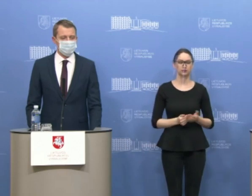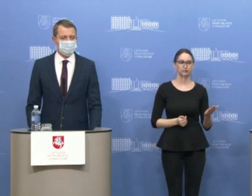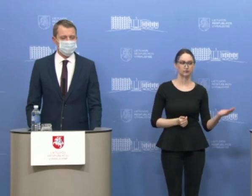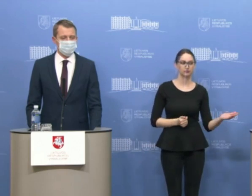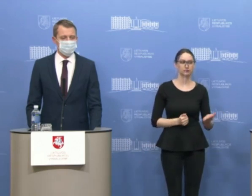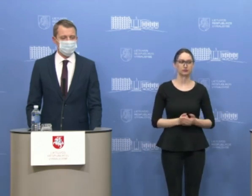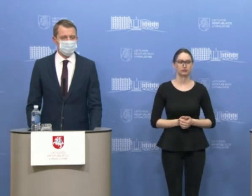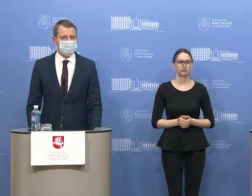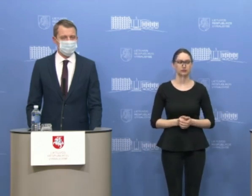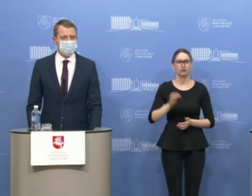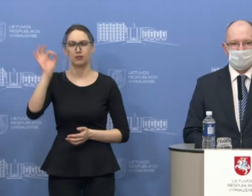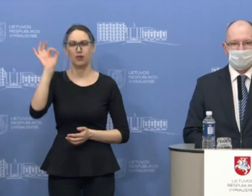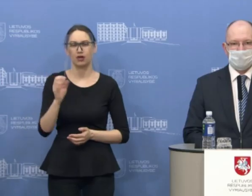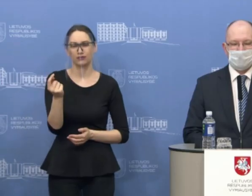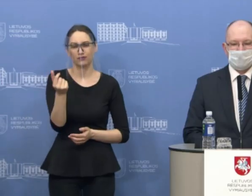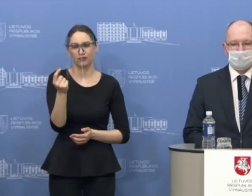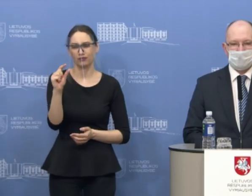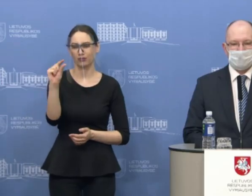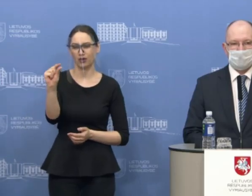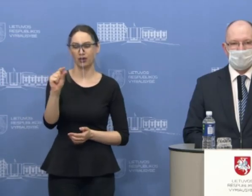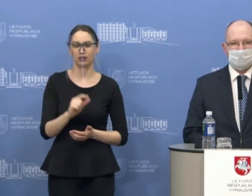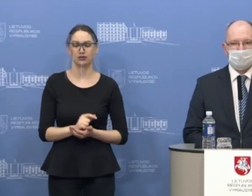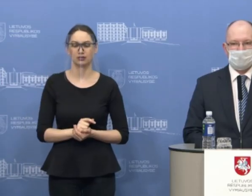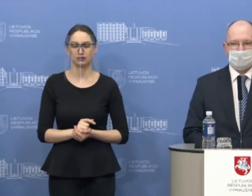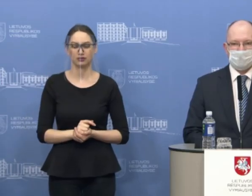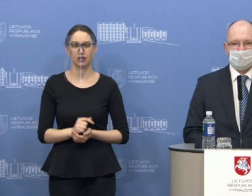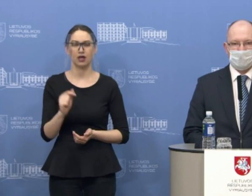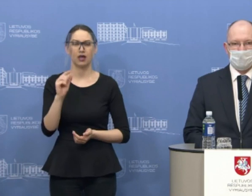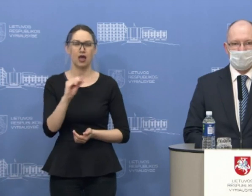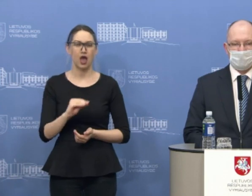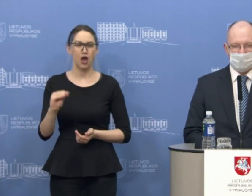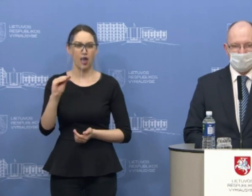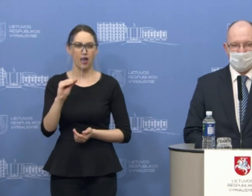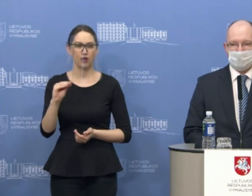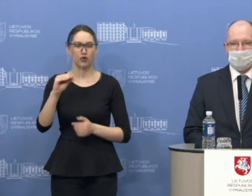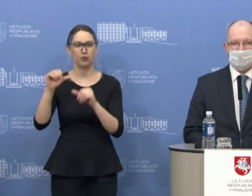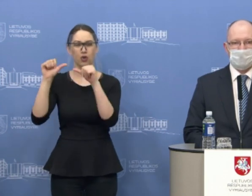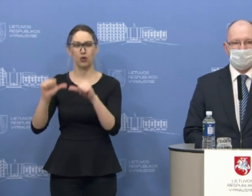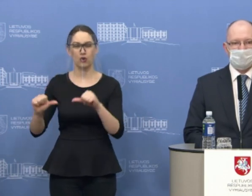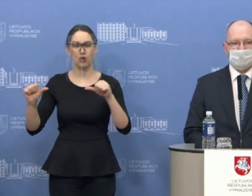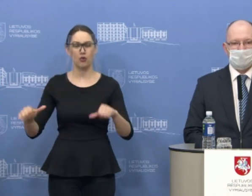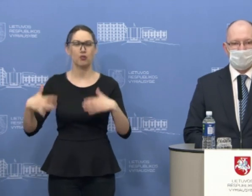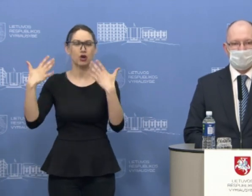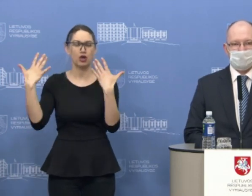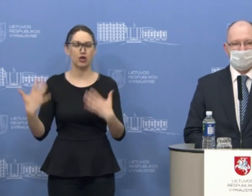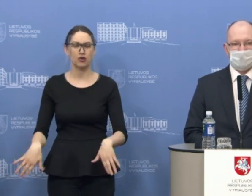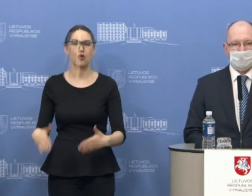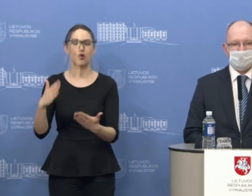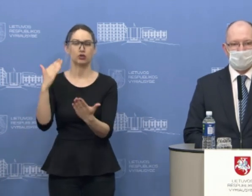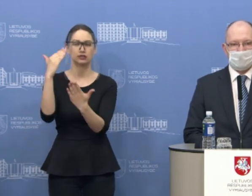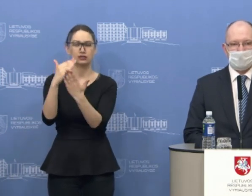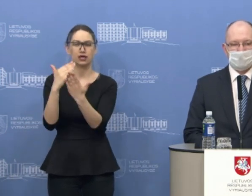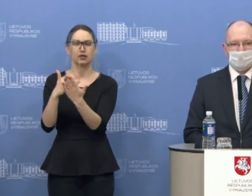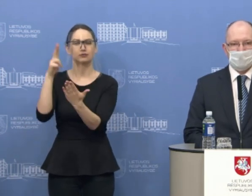minimalios. Čia turiu paminėti, kad Europos komisija taip pat yra prieėmusi, jau prieėmusi atitinkamus sprendimus